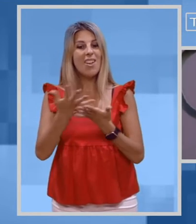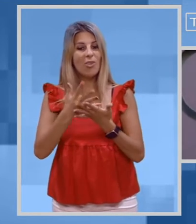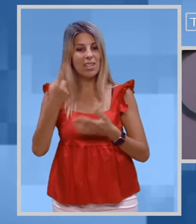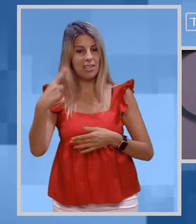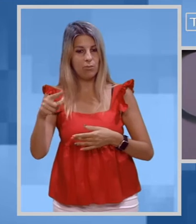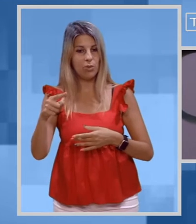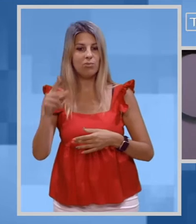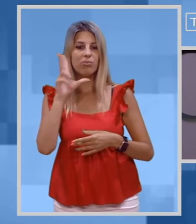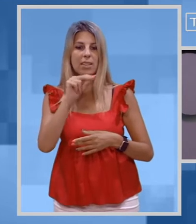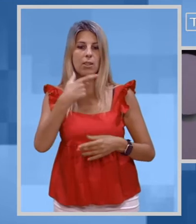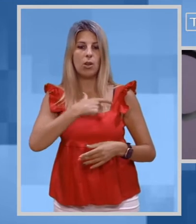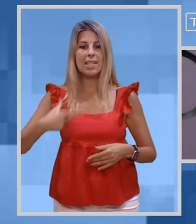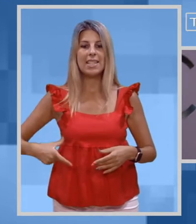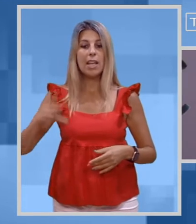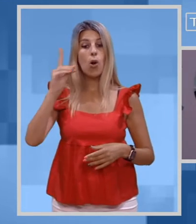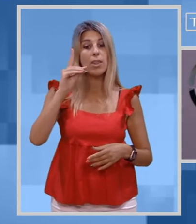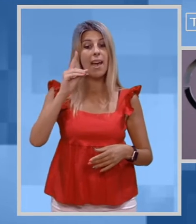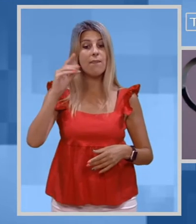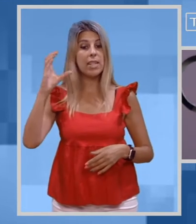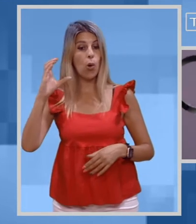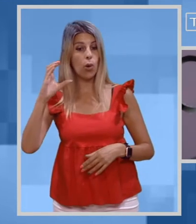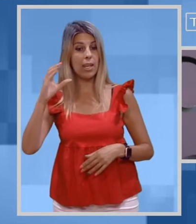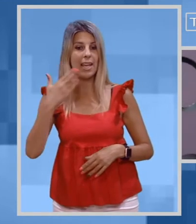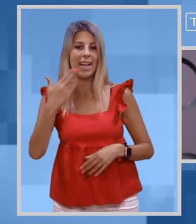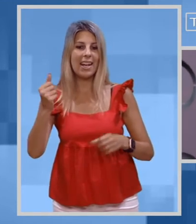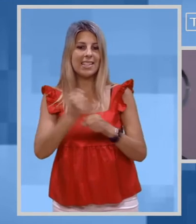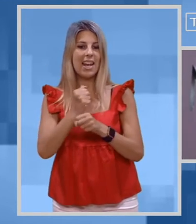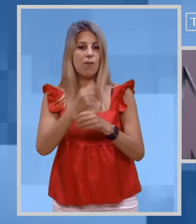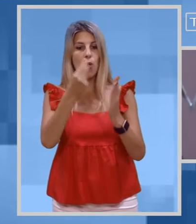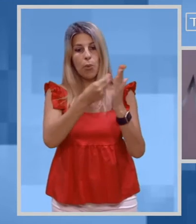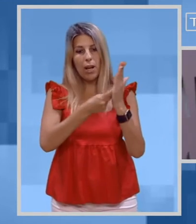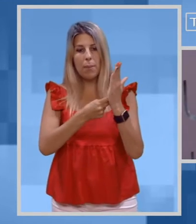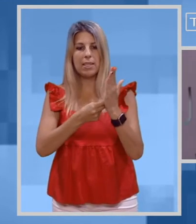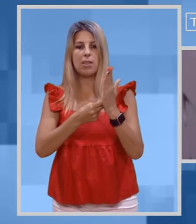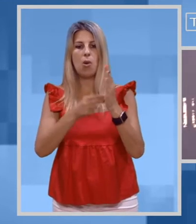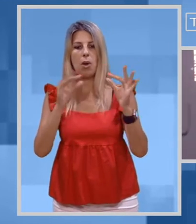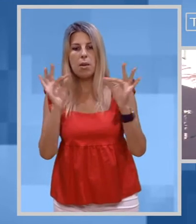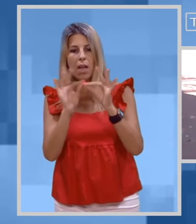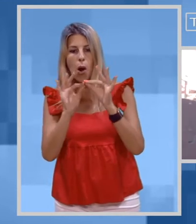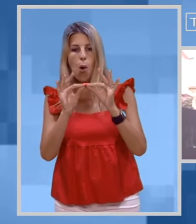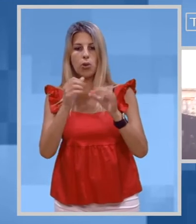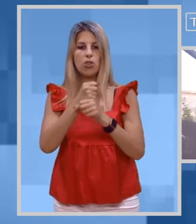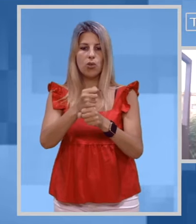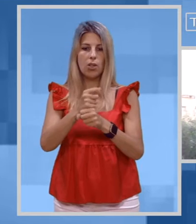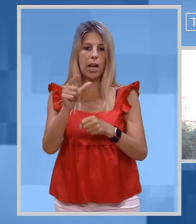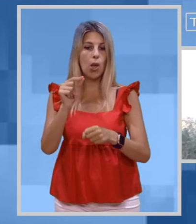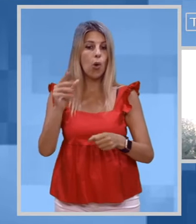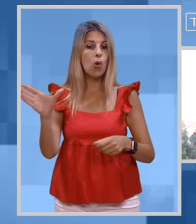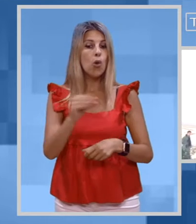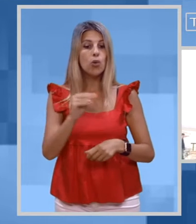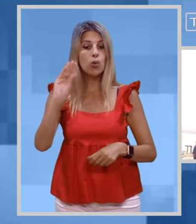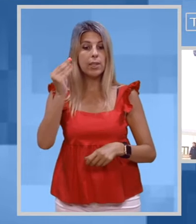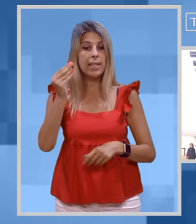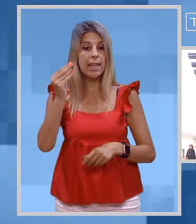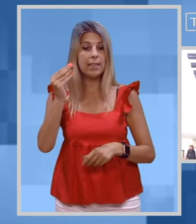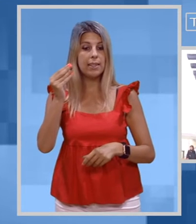Siamo felici di questa notizia, ha affermato il Sindaco Davide Corriga, grazie a lavoro di programmazione e raccordo istituzionale con